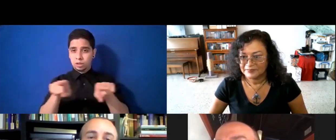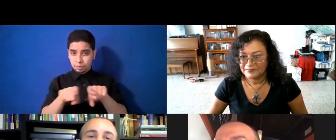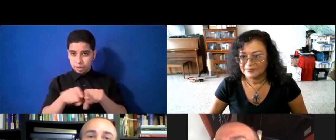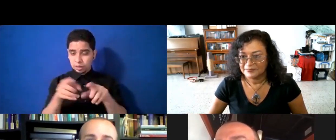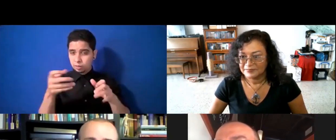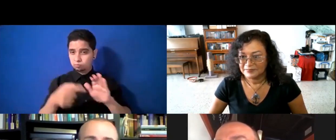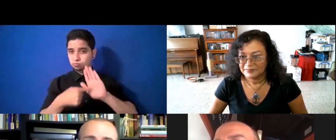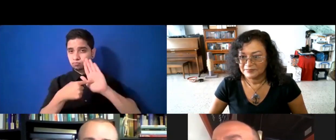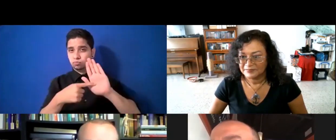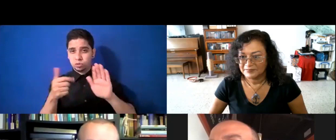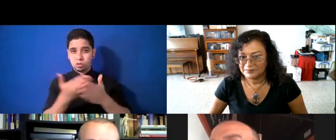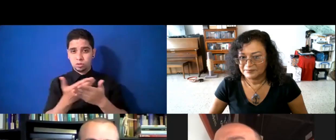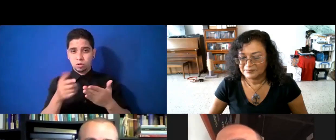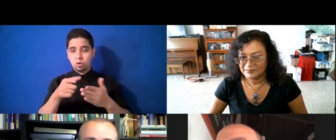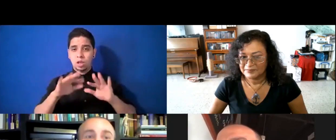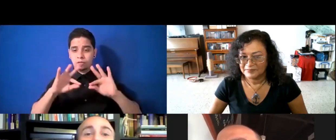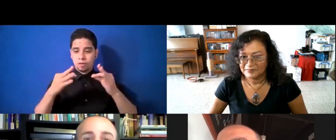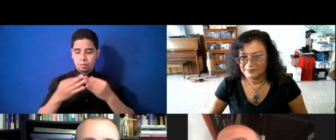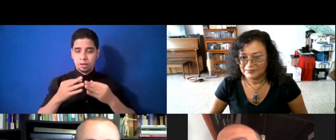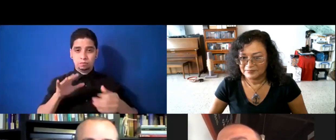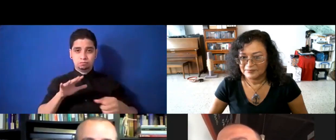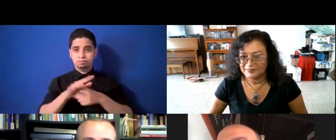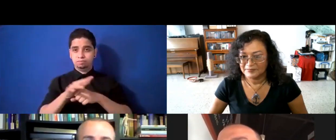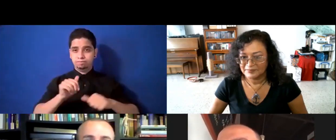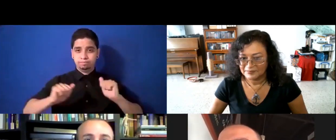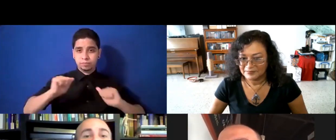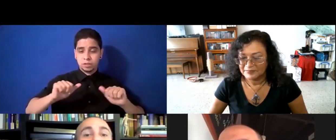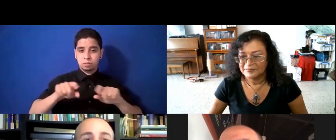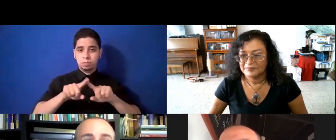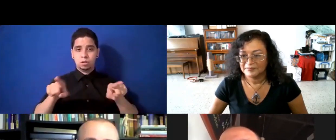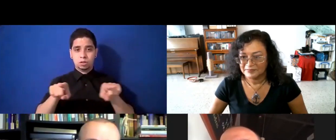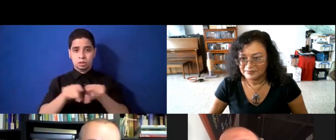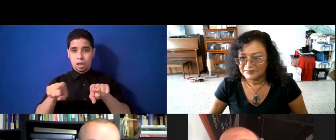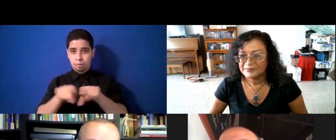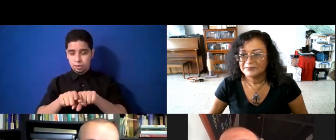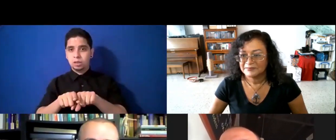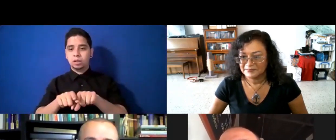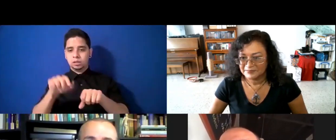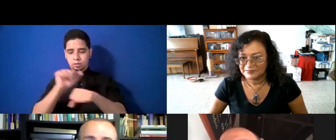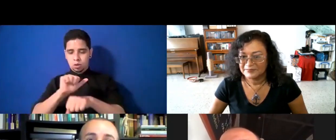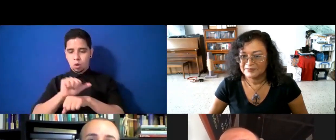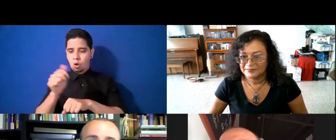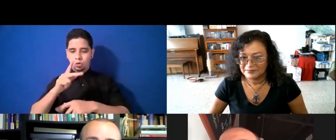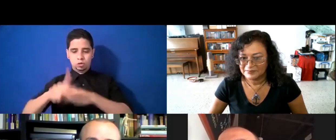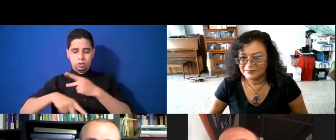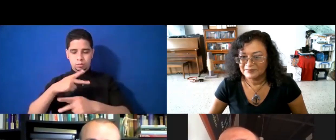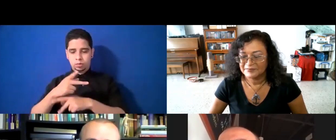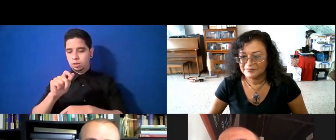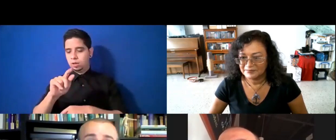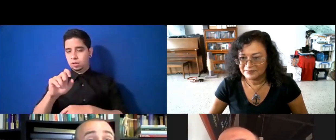de una familia de artistas, que también está trabajando, en otro tipo de arte, para lograr su negocio familiar, y